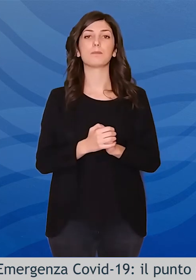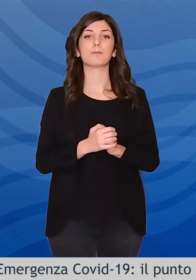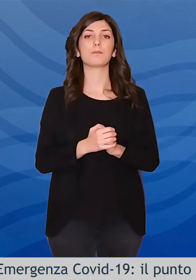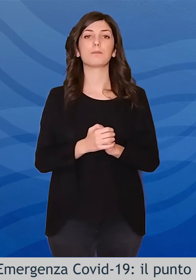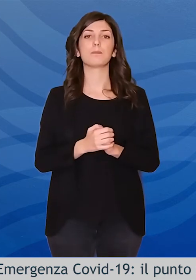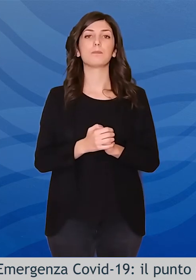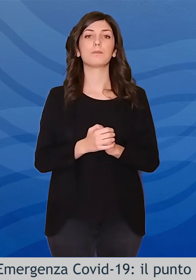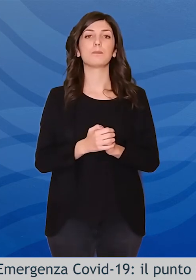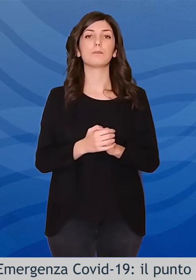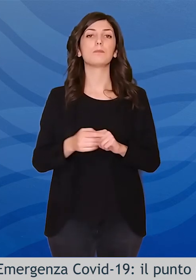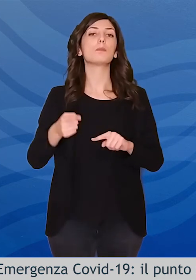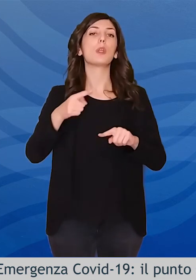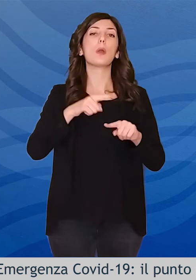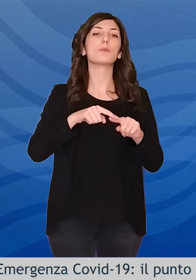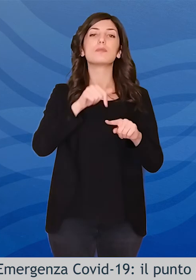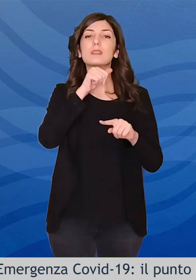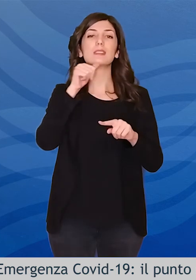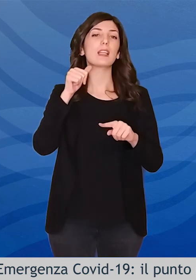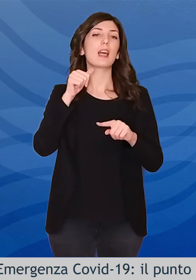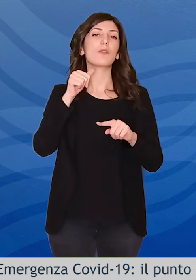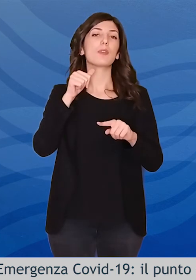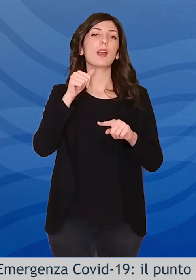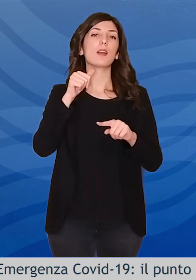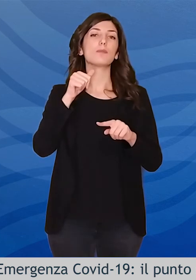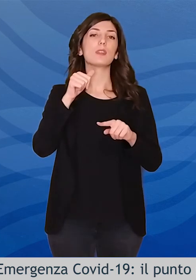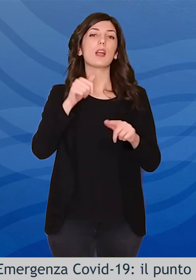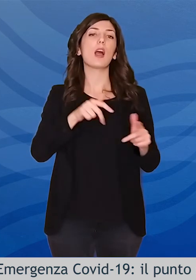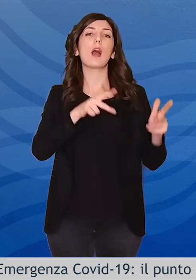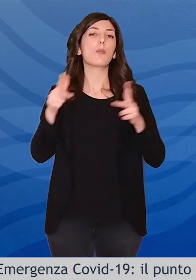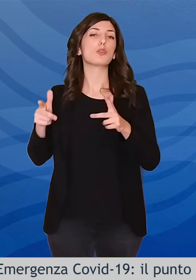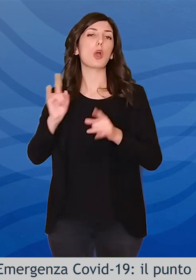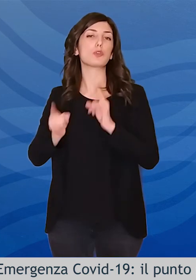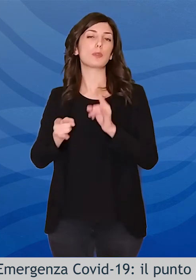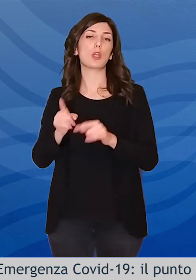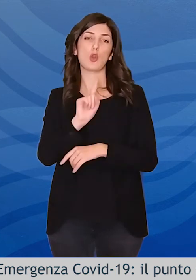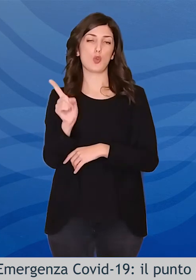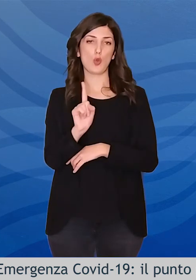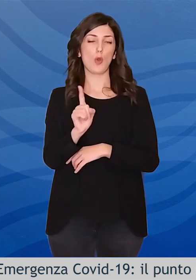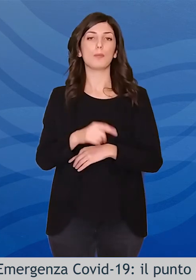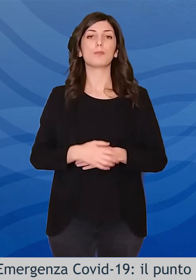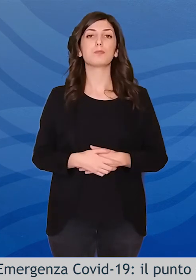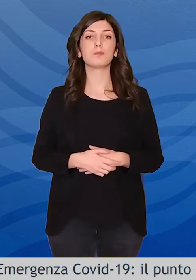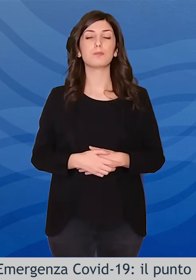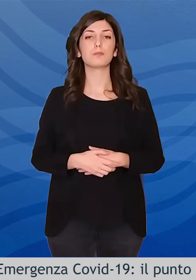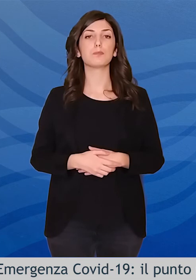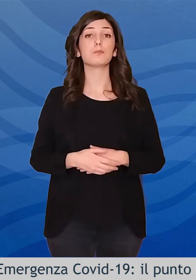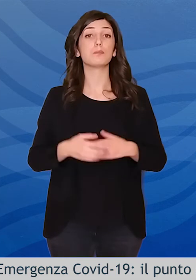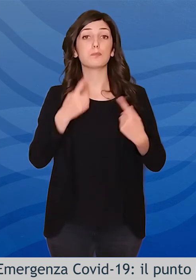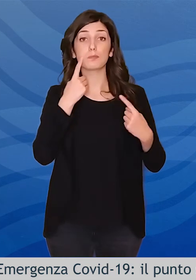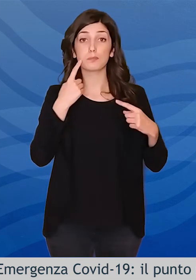'ospedalizzazione o all'istituzionalizzazione. Ciò consente di decongestionare i presidi ospedalieri